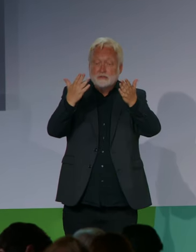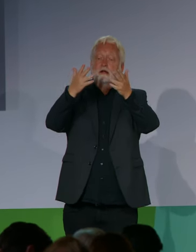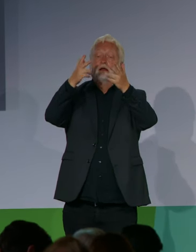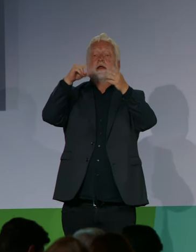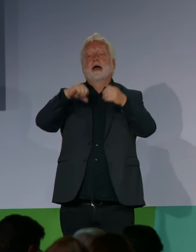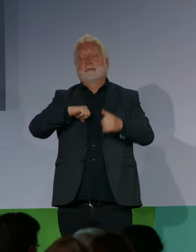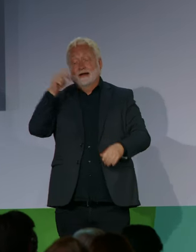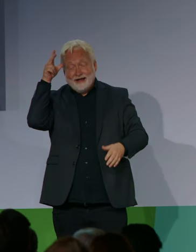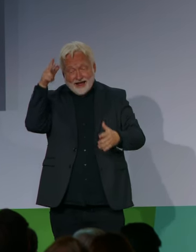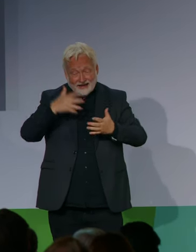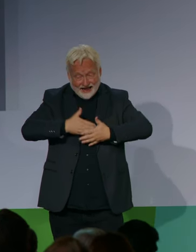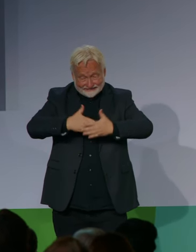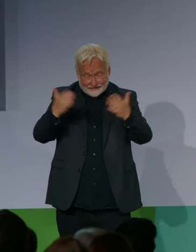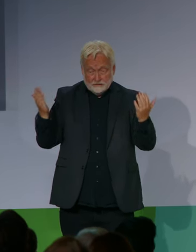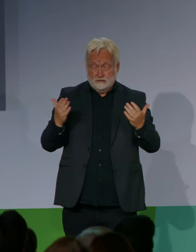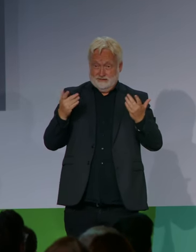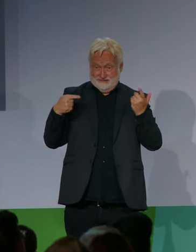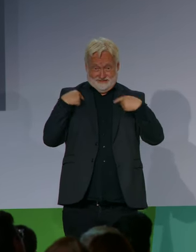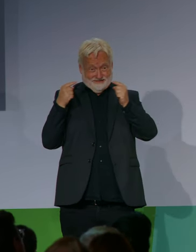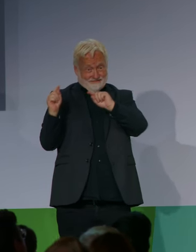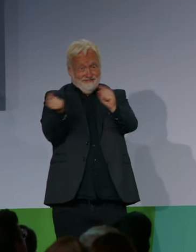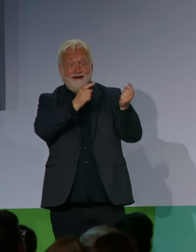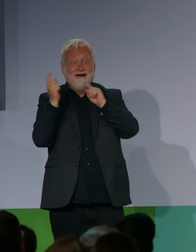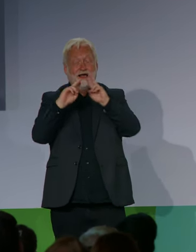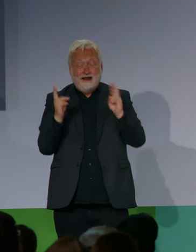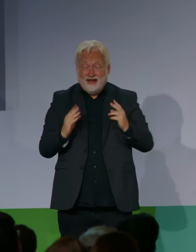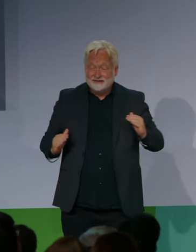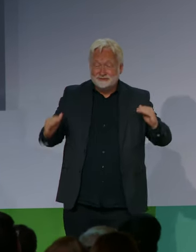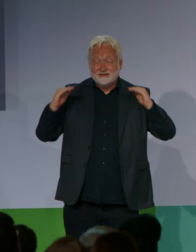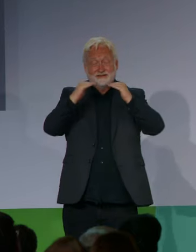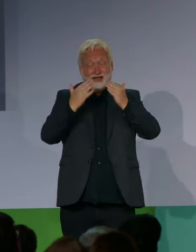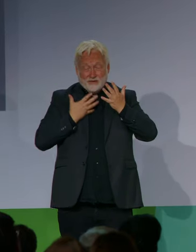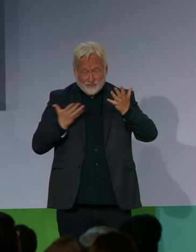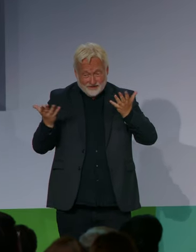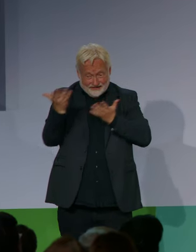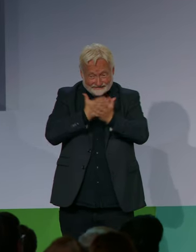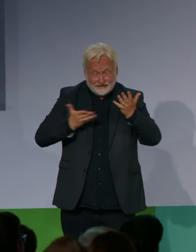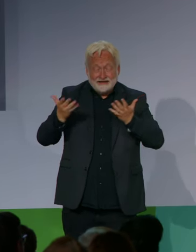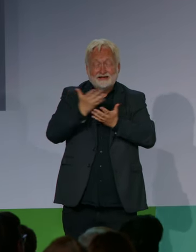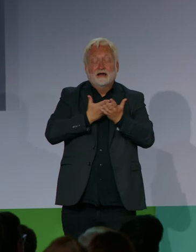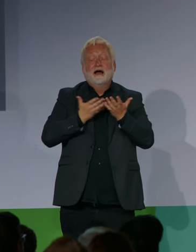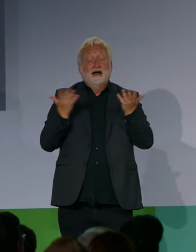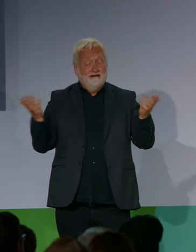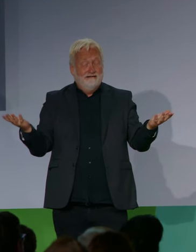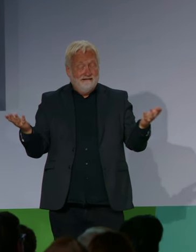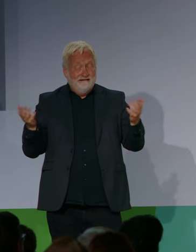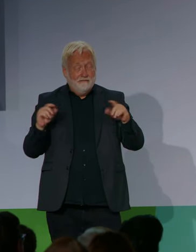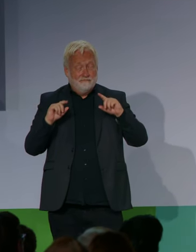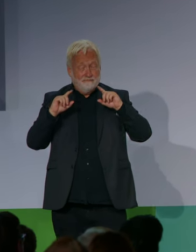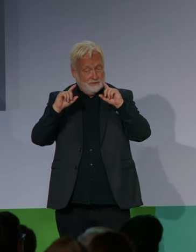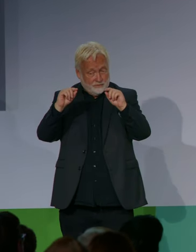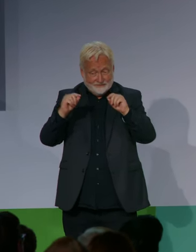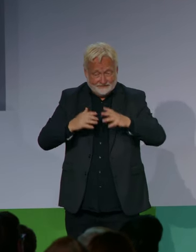Fokus. Im Oktober gibt es erstmals überhaupt eine G7-Ministerkonferenz zum Thema Inklusion und Behinderung.